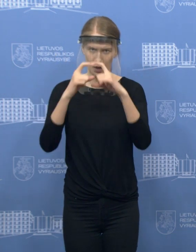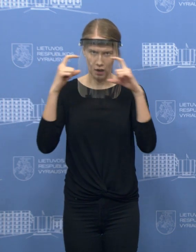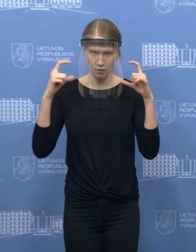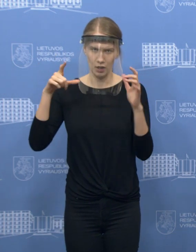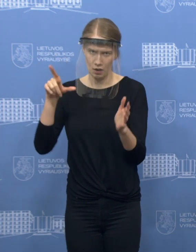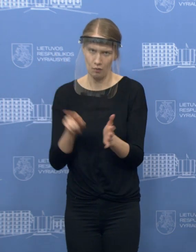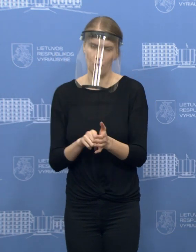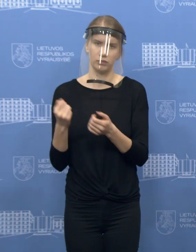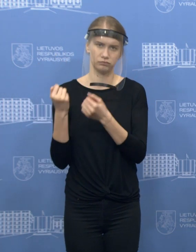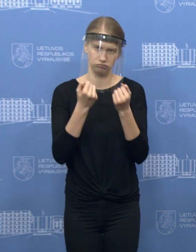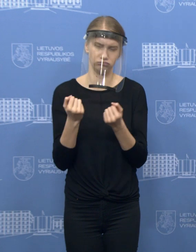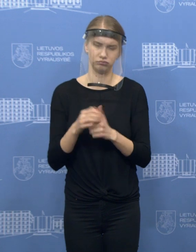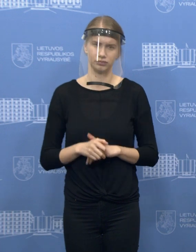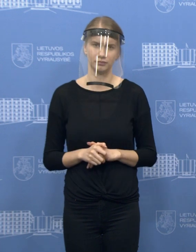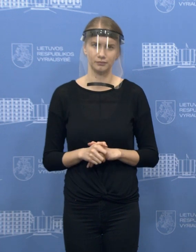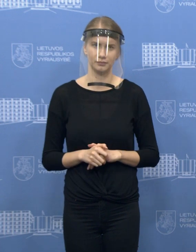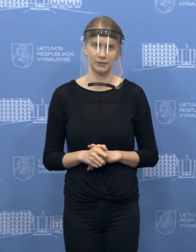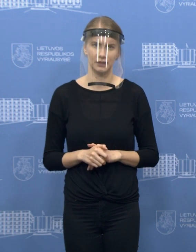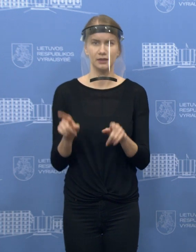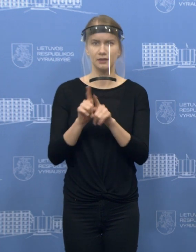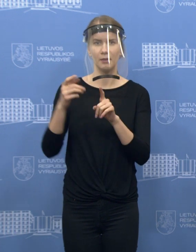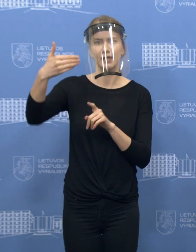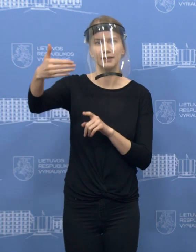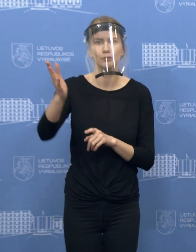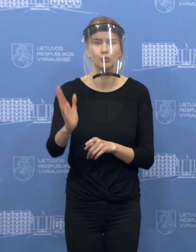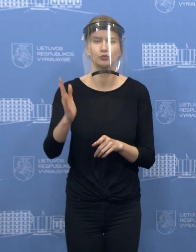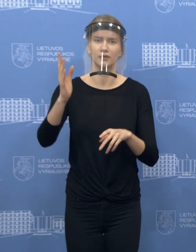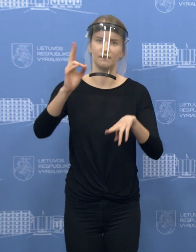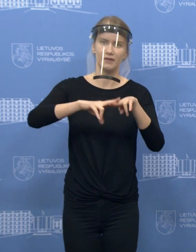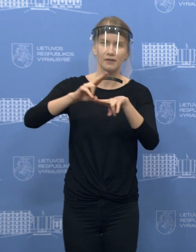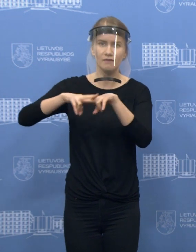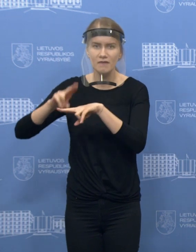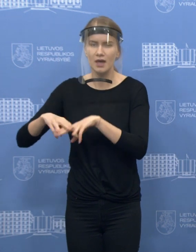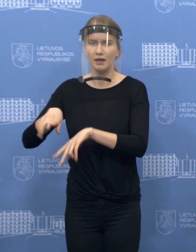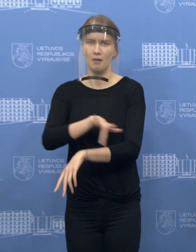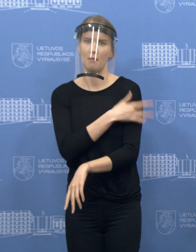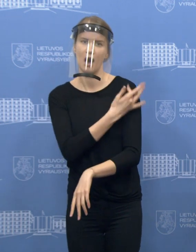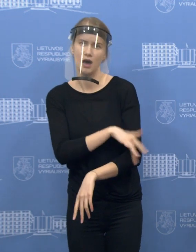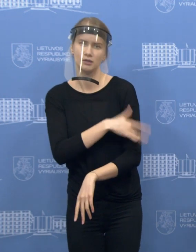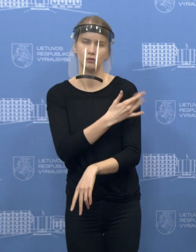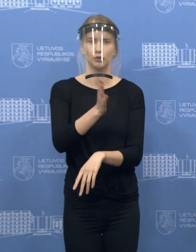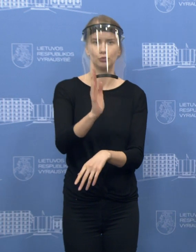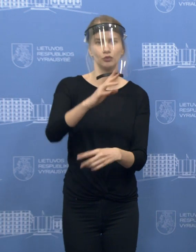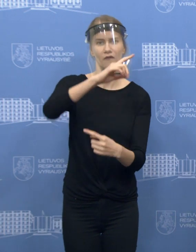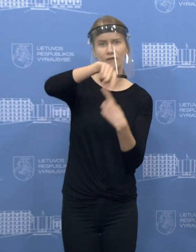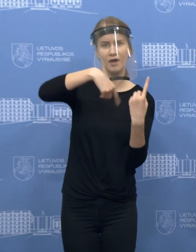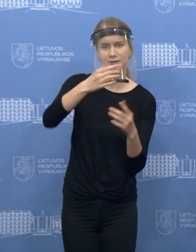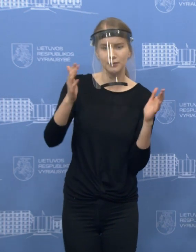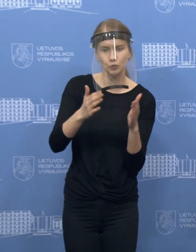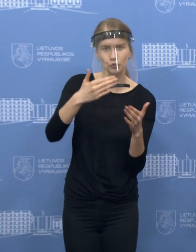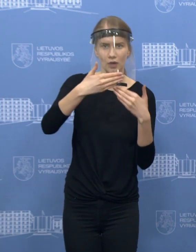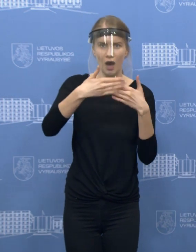dar veikiančias ir, talbūt, ateityje atsidaračias papildomas prekybos vietas, paslaugas tam tikras, kad visi formuotų tas